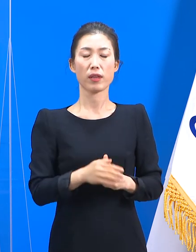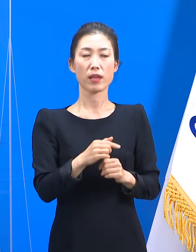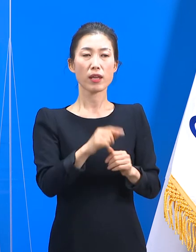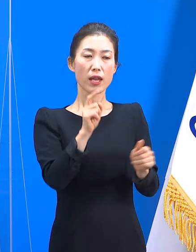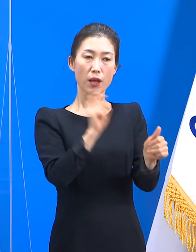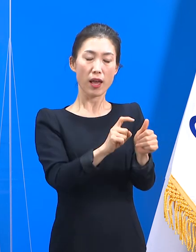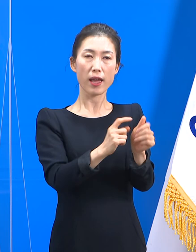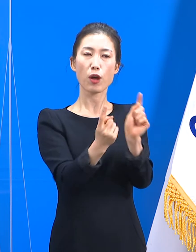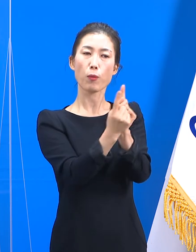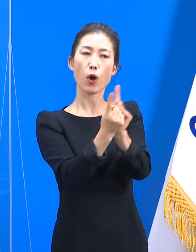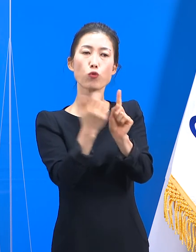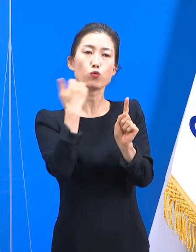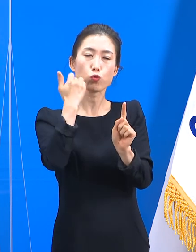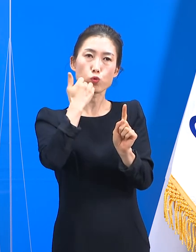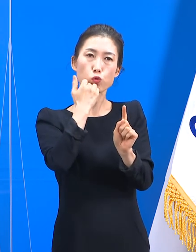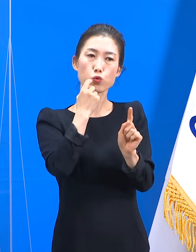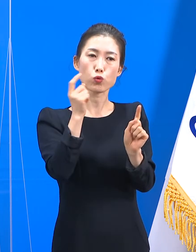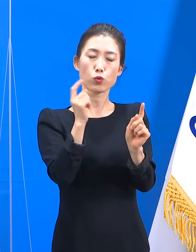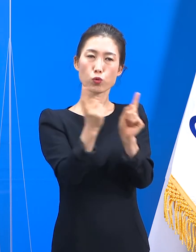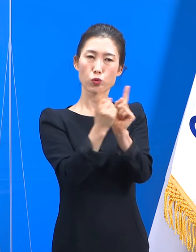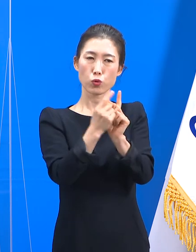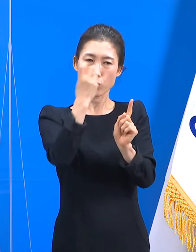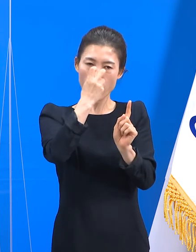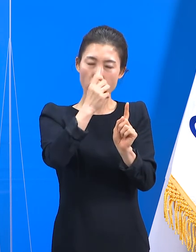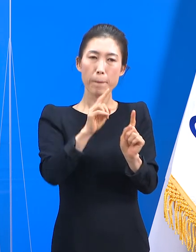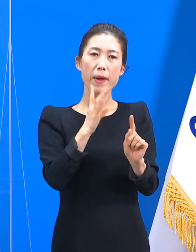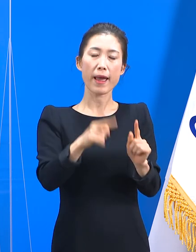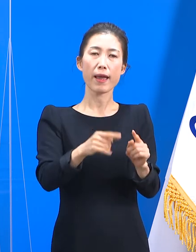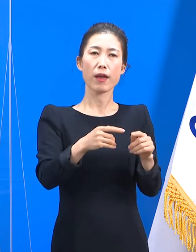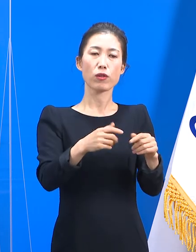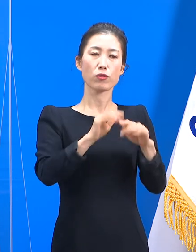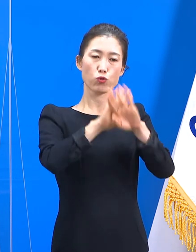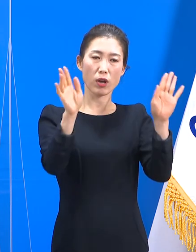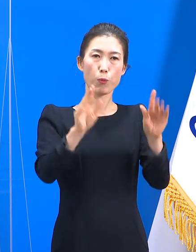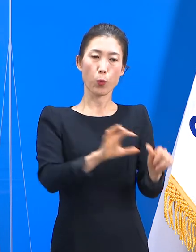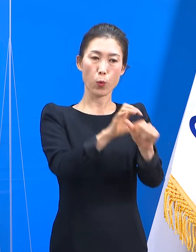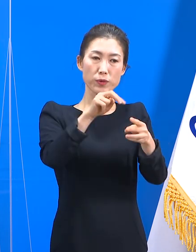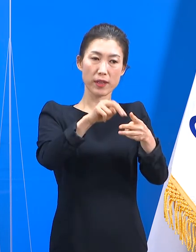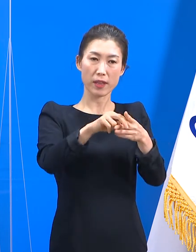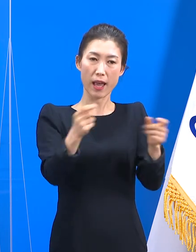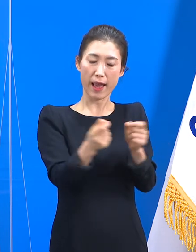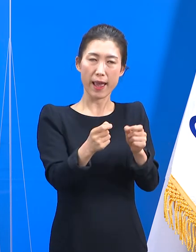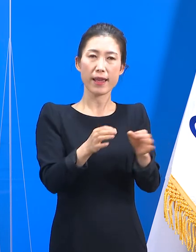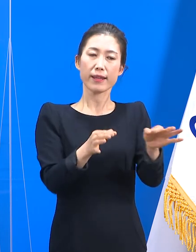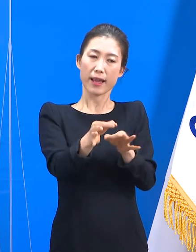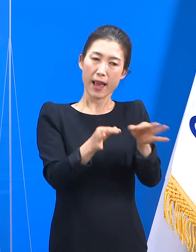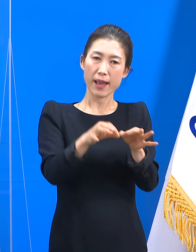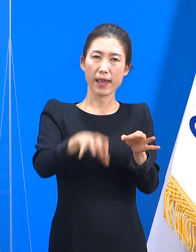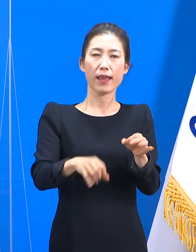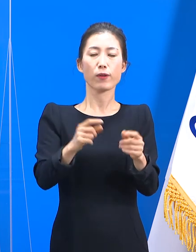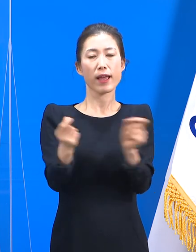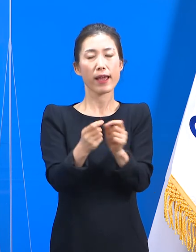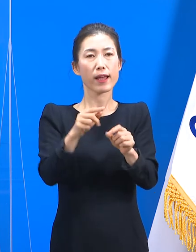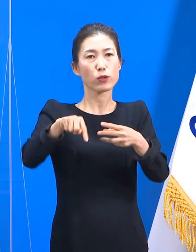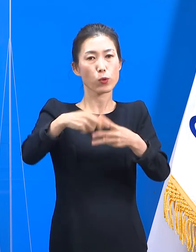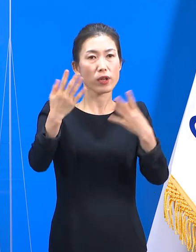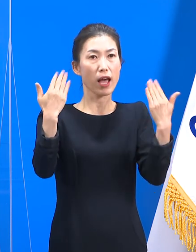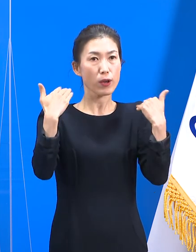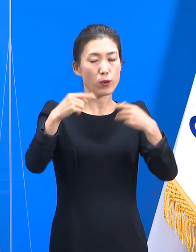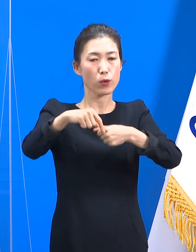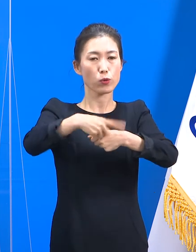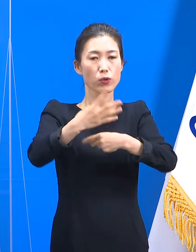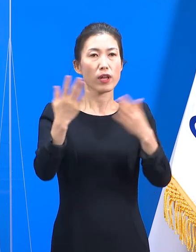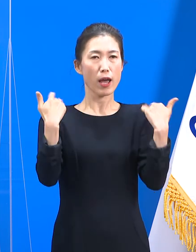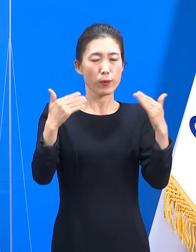역학조사를 통해 인근 상점과 초등학교와의 연관성도 파악되어 검사 범위가 확대되었습니다.